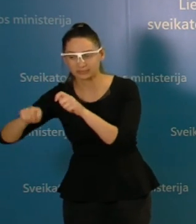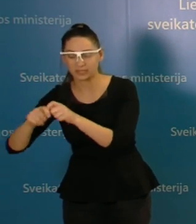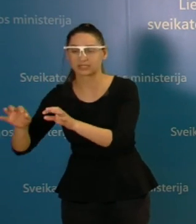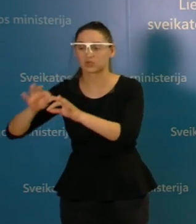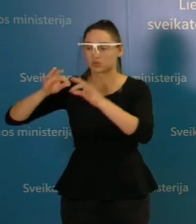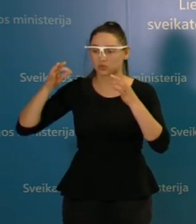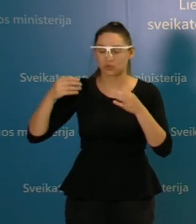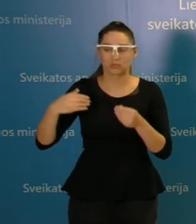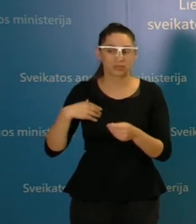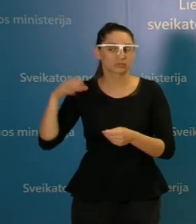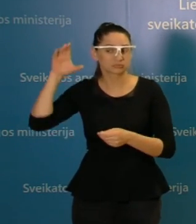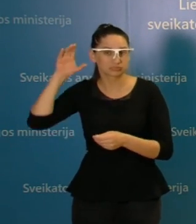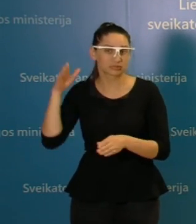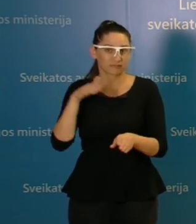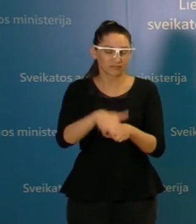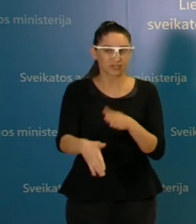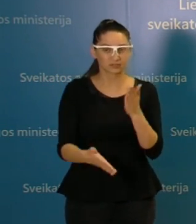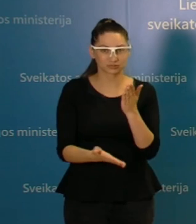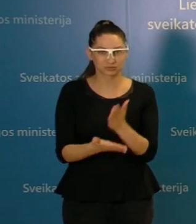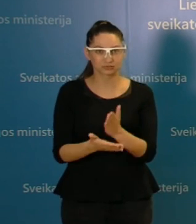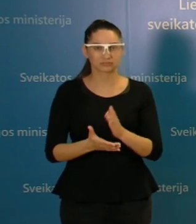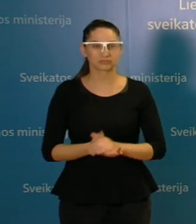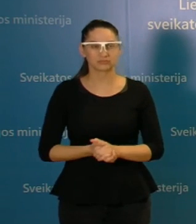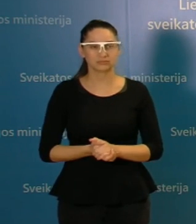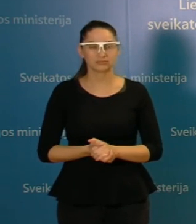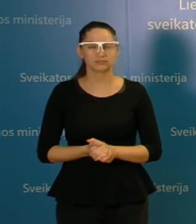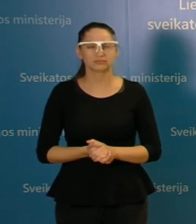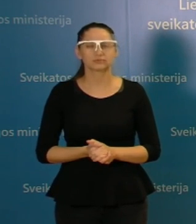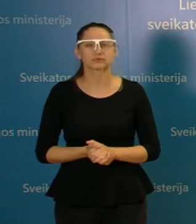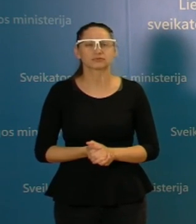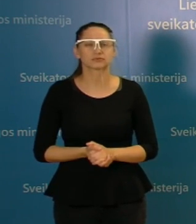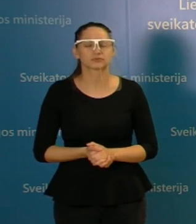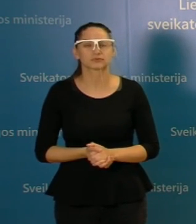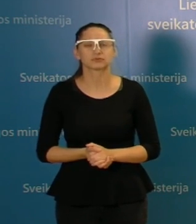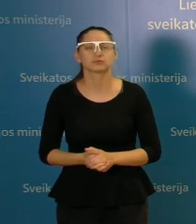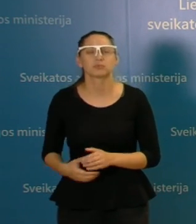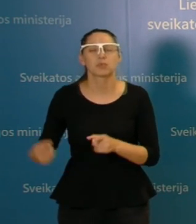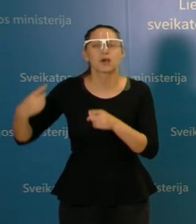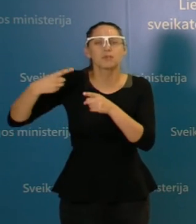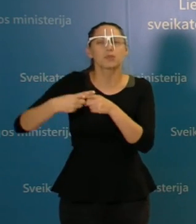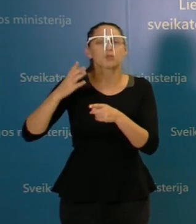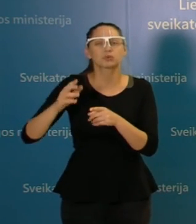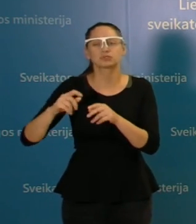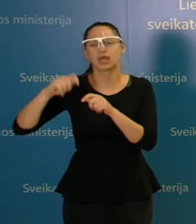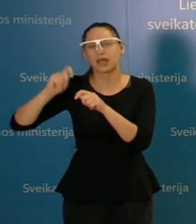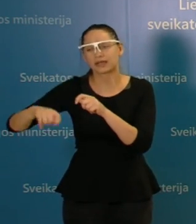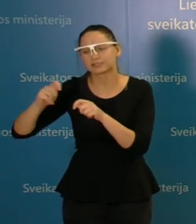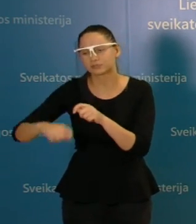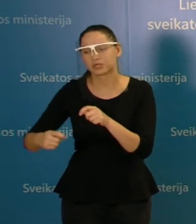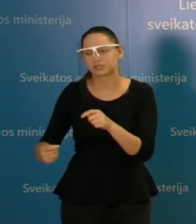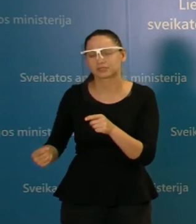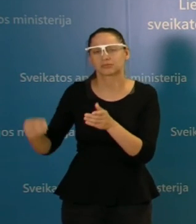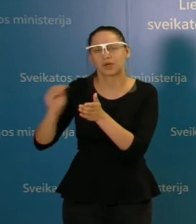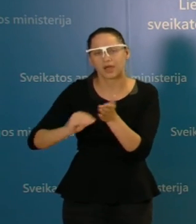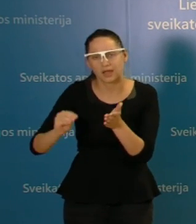ir juos įgyvendinam. Tai niekas nepasikeis nuo to, kad dar vienoje vietoje ekspertai paims ir pasakys,